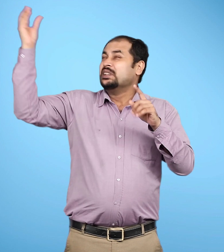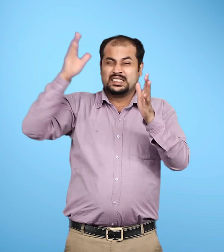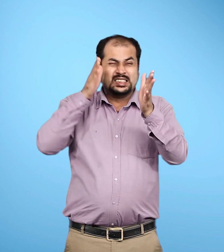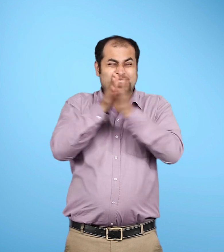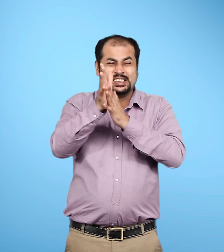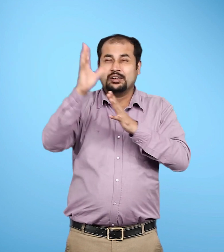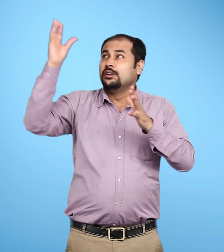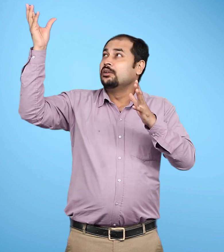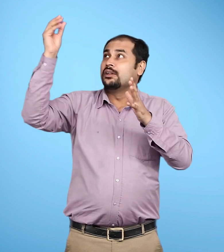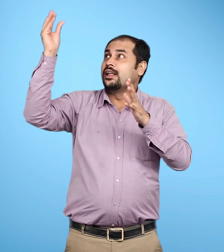जाते हैं